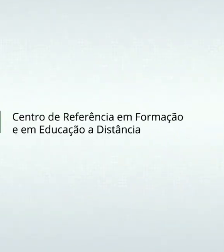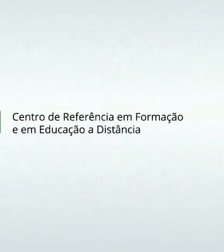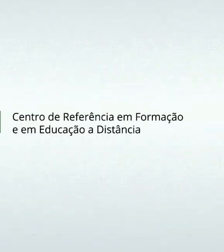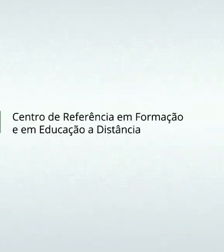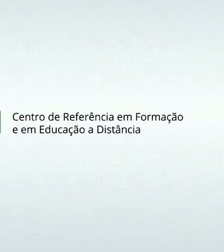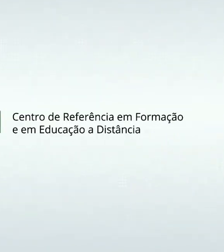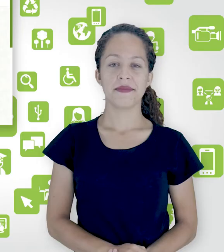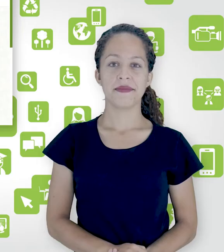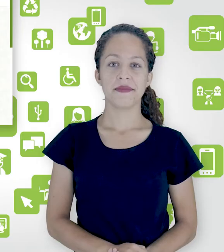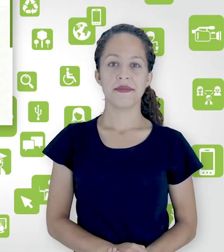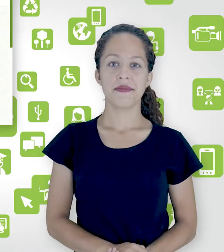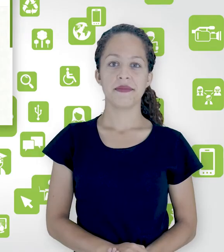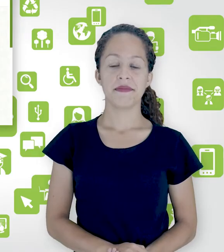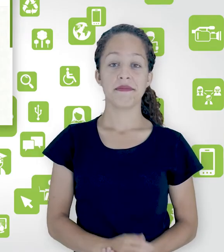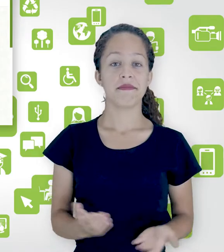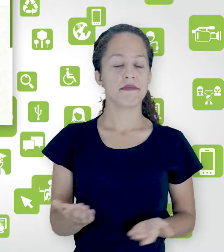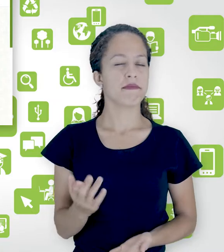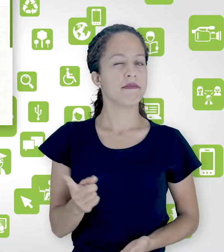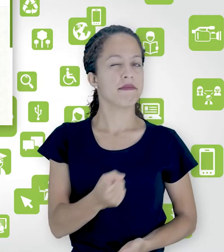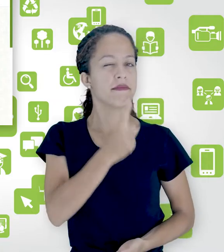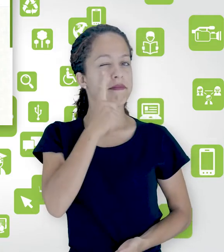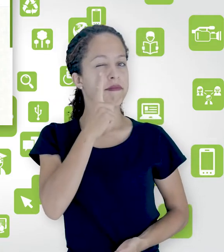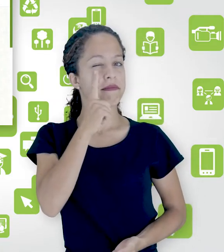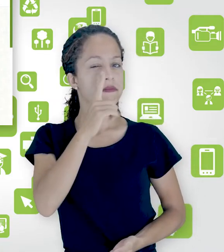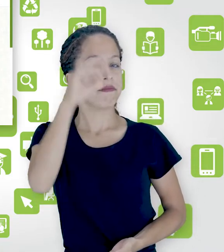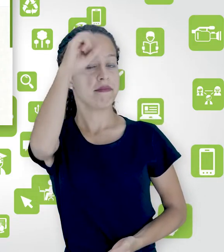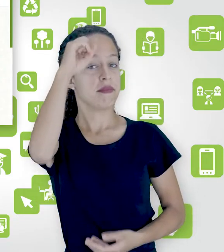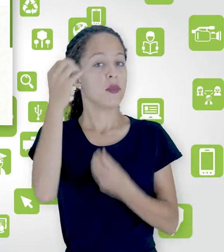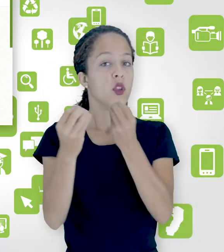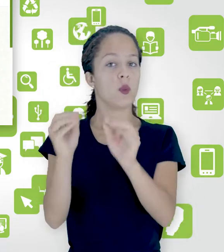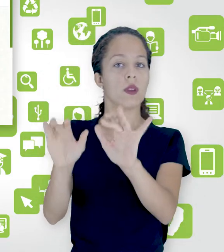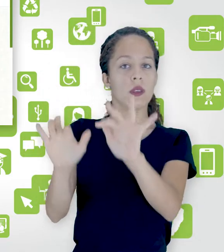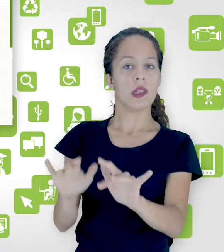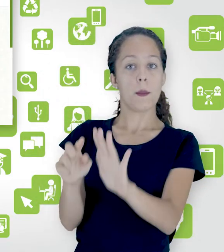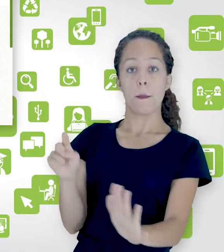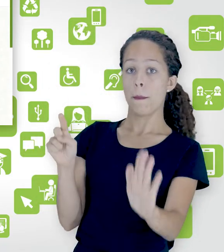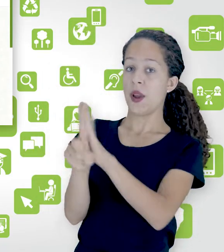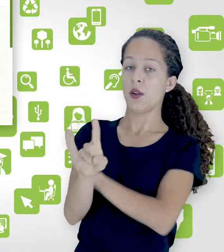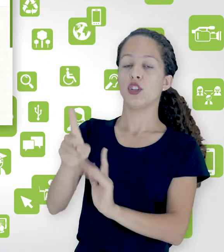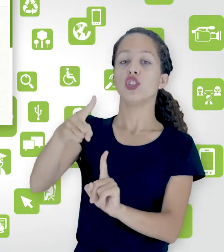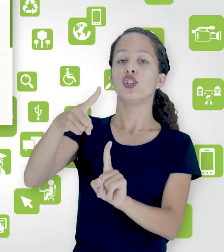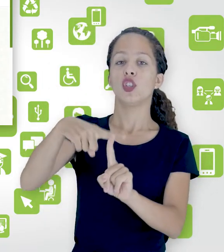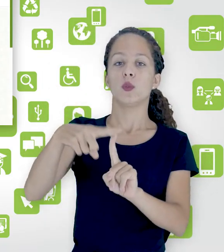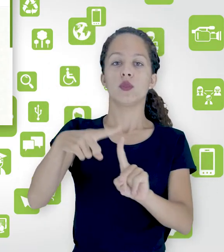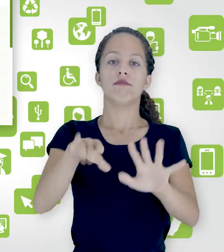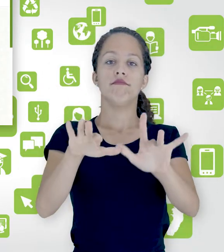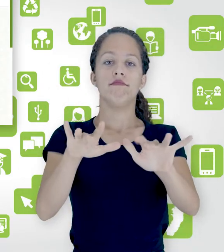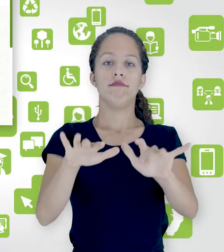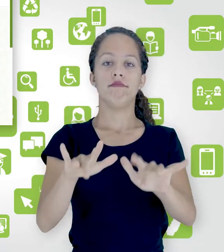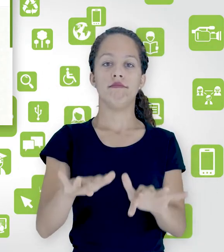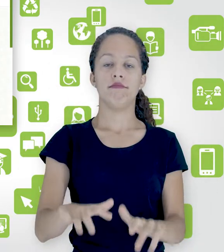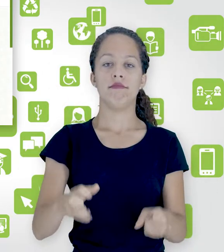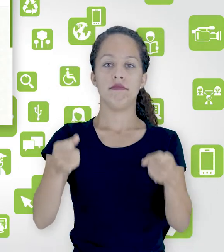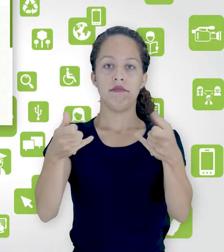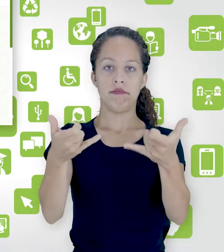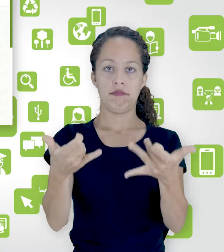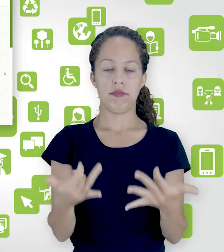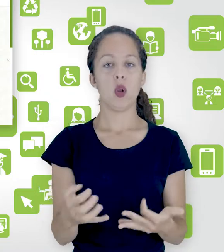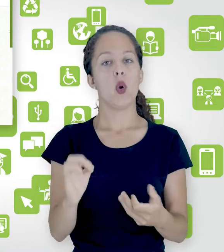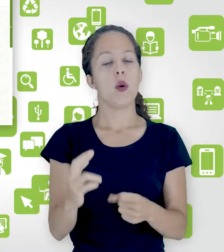Vamos aprender a construir uma questão do tipo dissertativa ou do tipo ensaio. Então